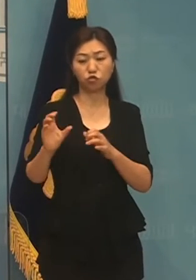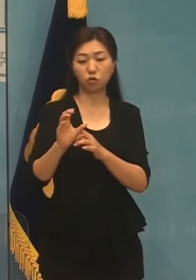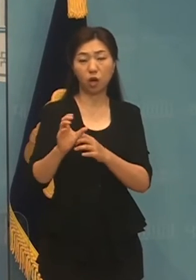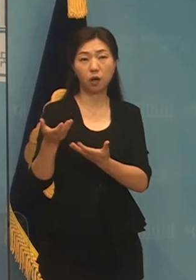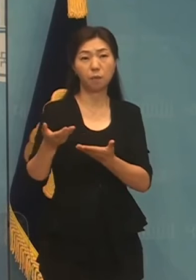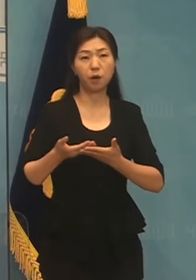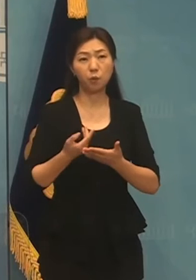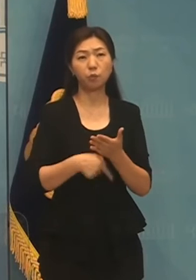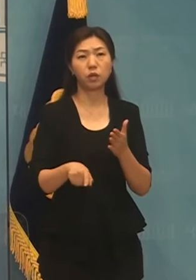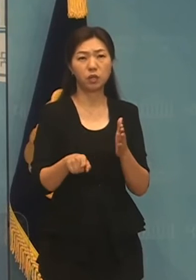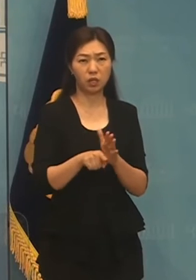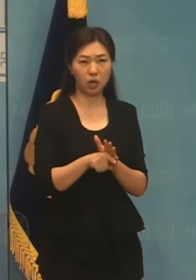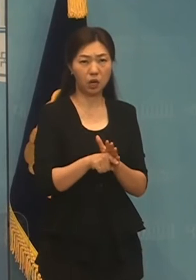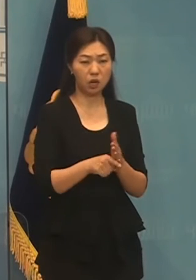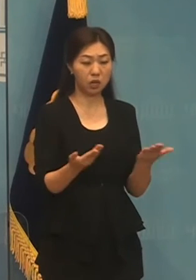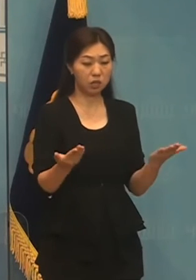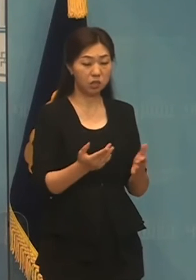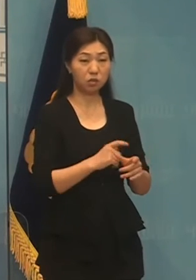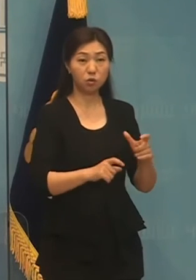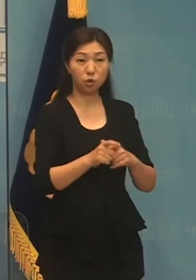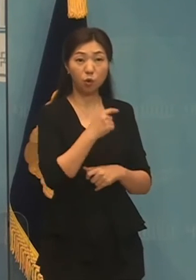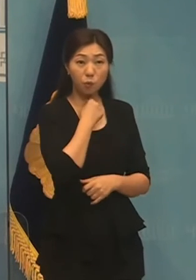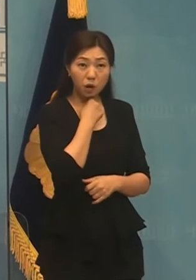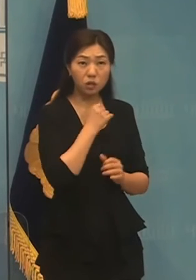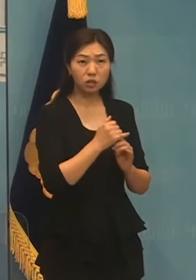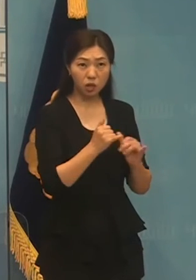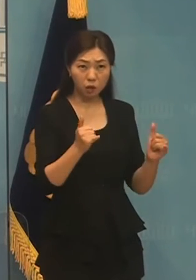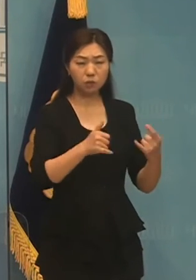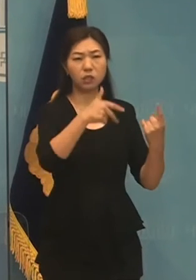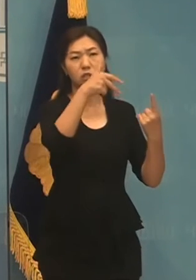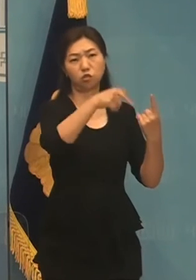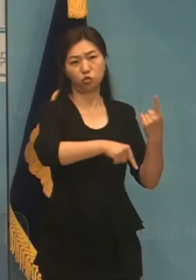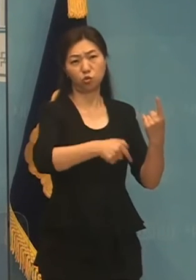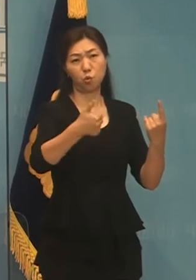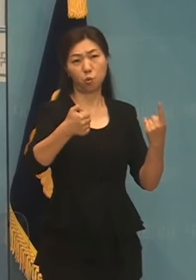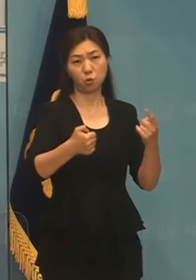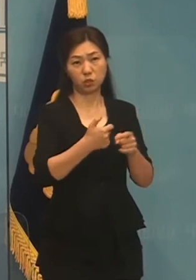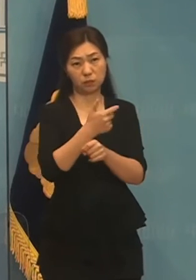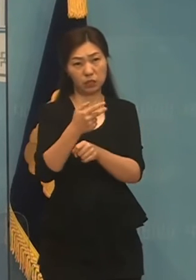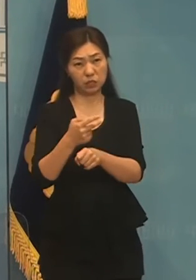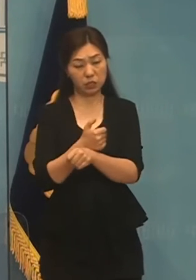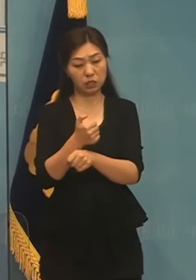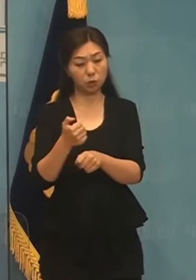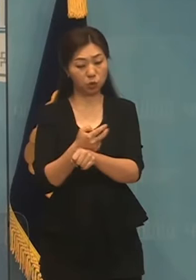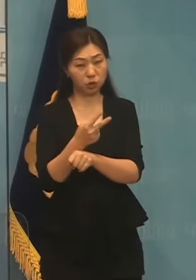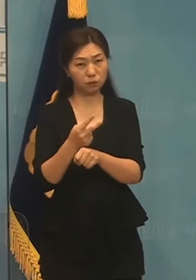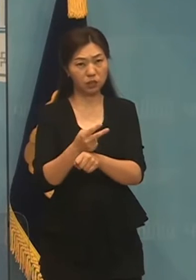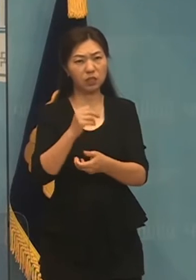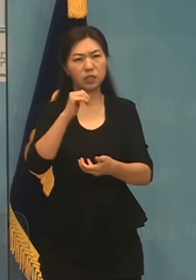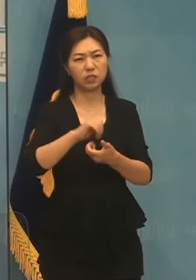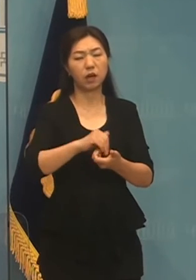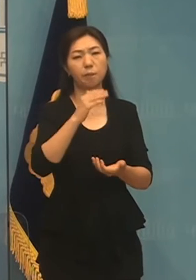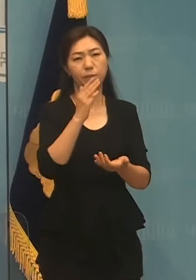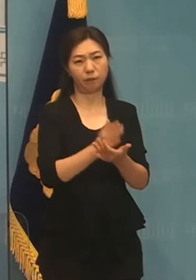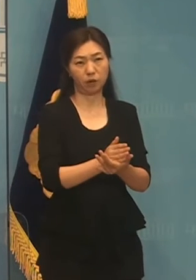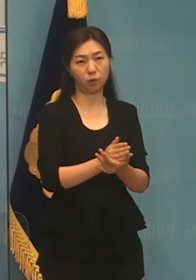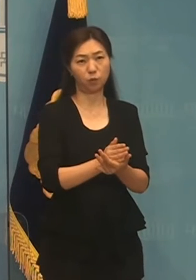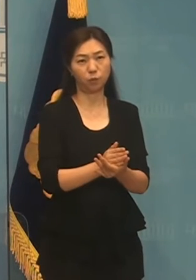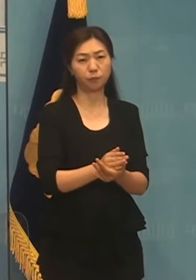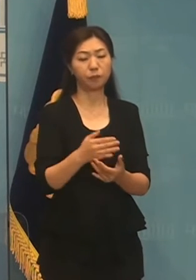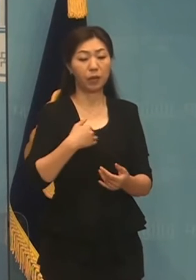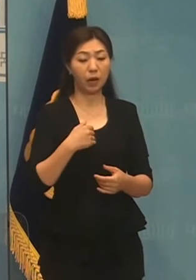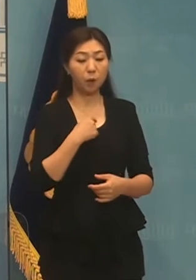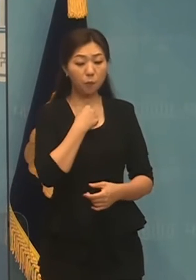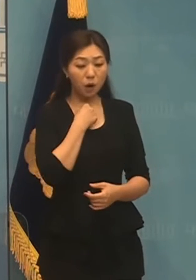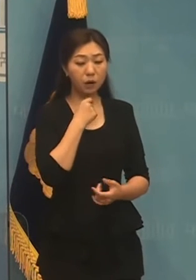노동자들은 52시간 규제에 항매이지 않고 스스로 자신의 근로시간을 결정할 권리를 가져야